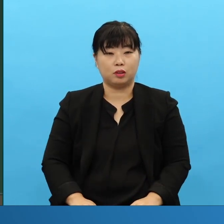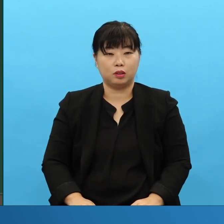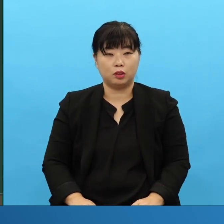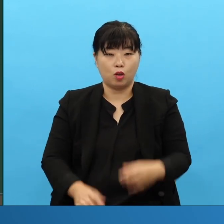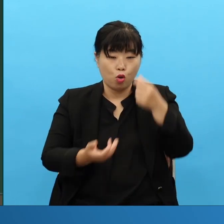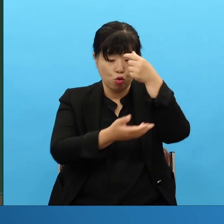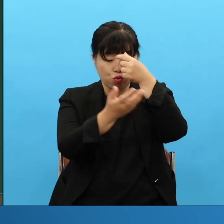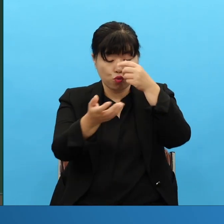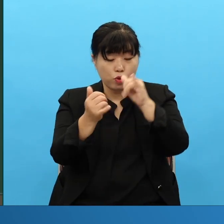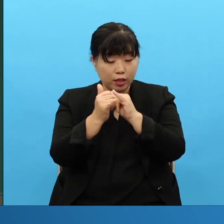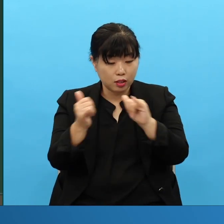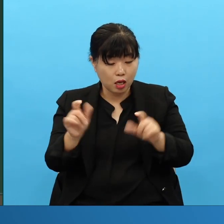못 찾으면 어렵나요